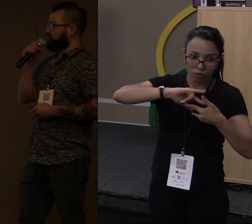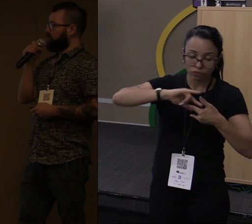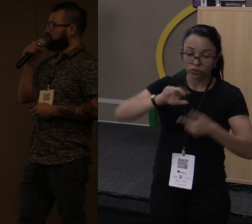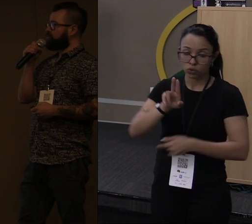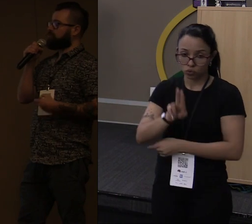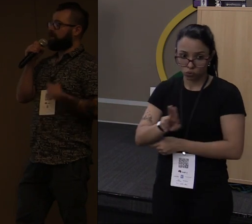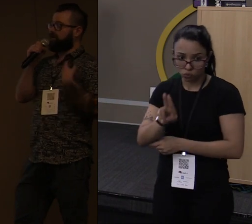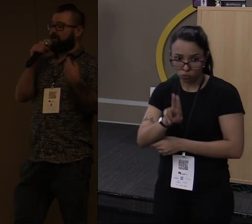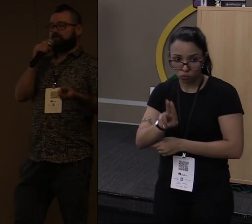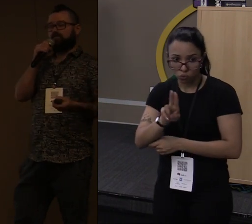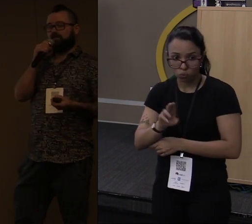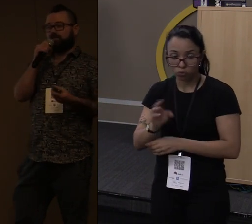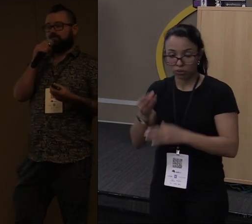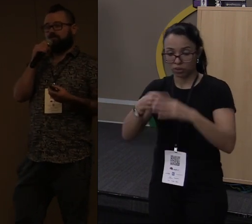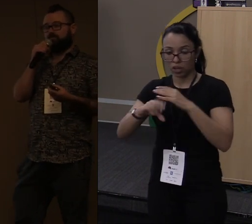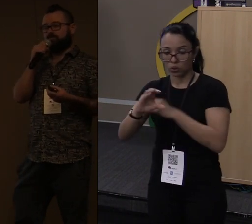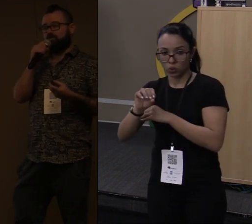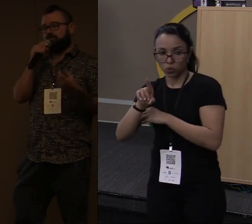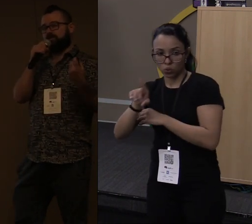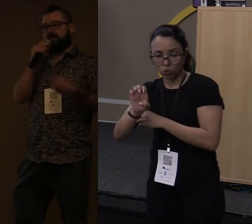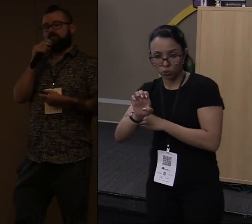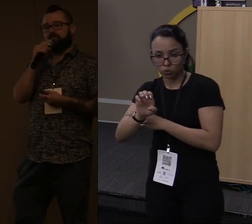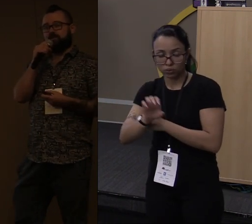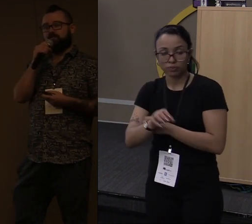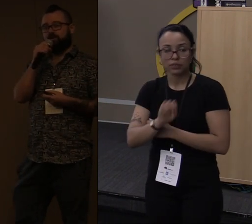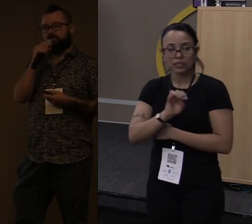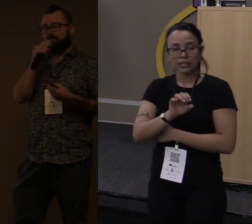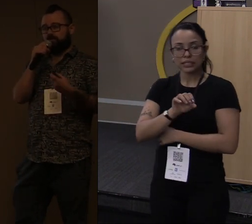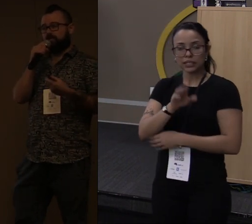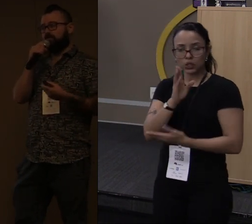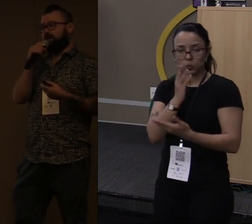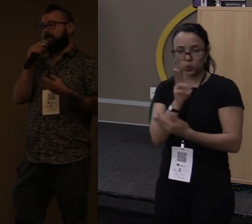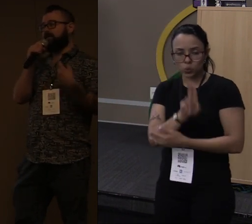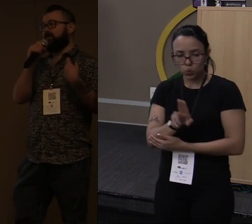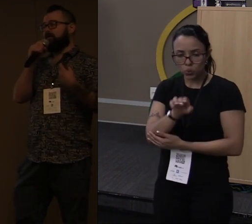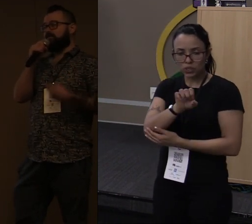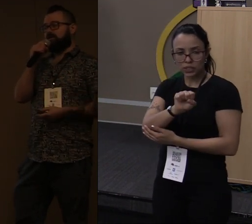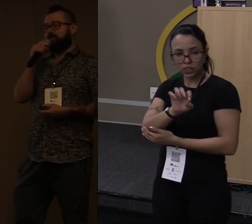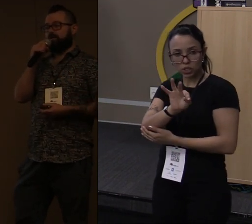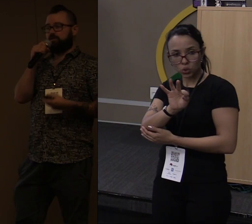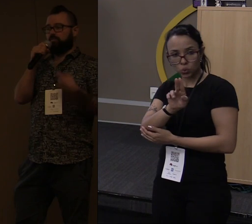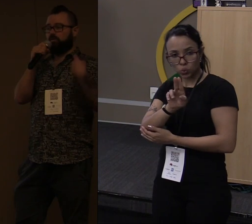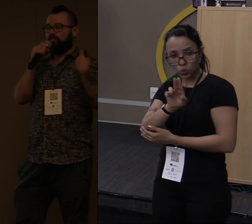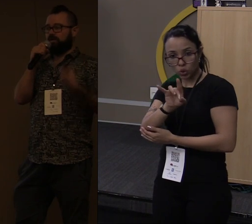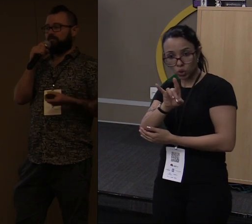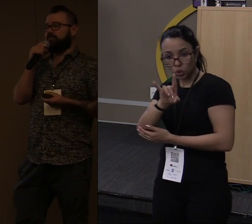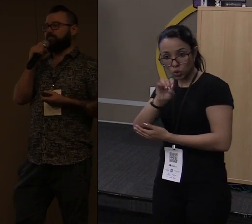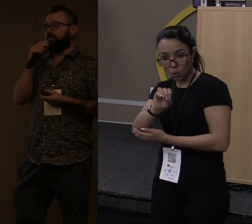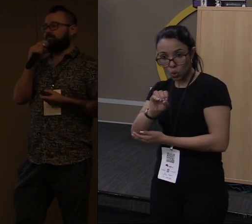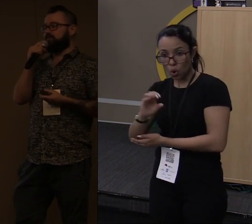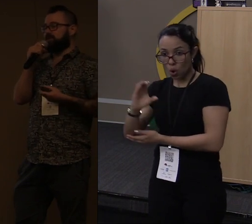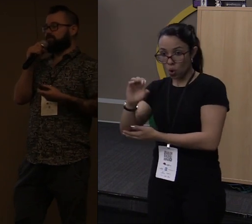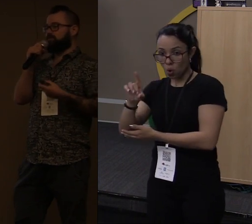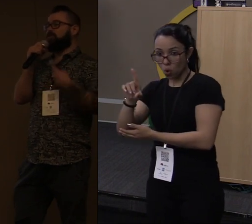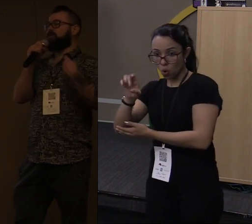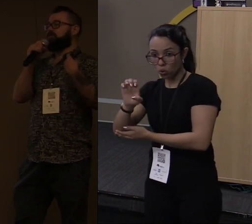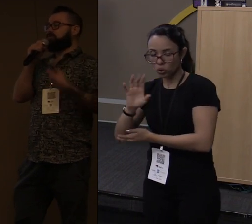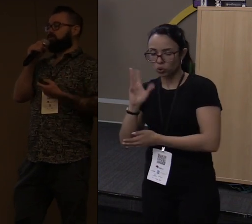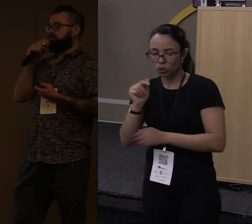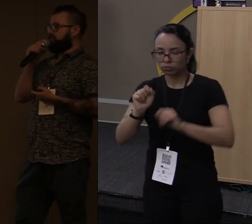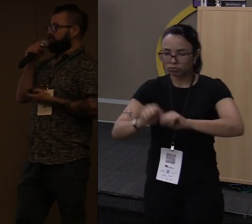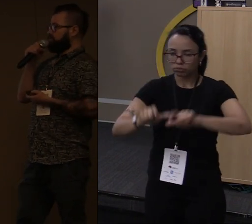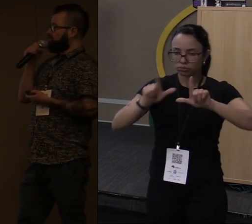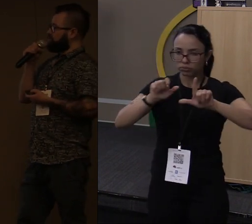Visual Studio Code. Se você tem o Visual Studio Code instalado, você já tem Rust rodando na sua máquina. Toda a parte de busca e parciamento de texto